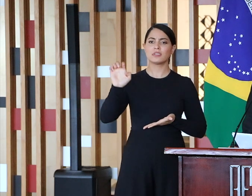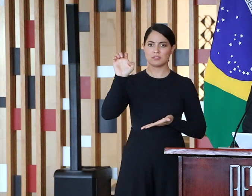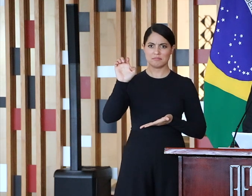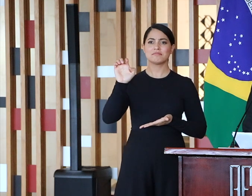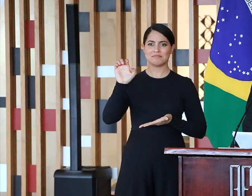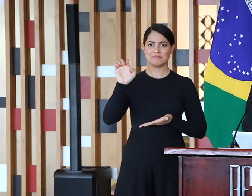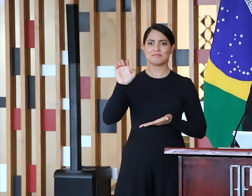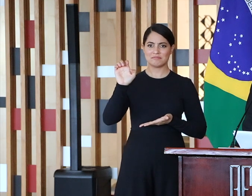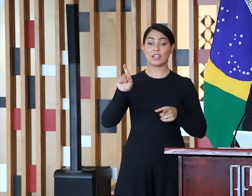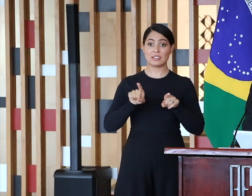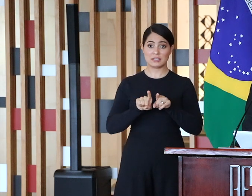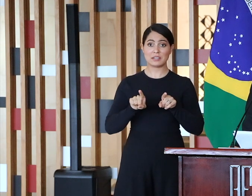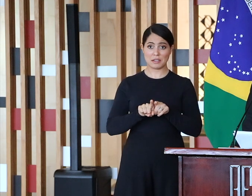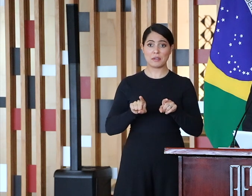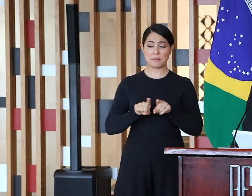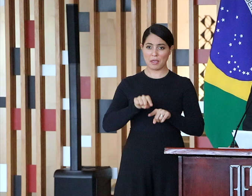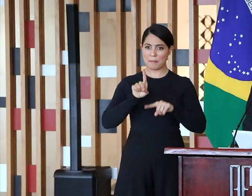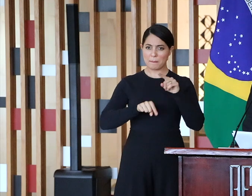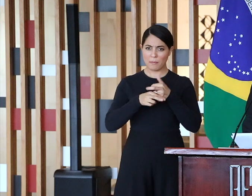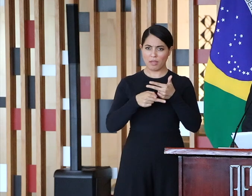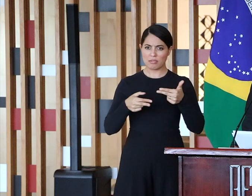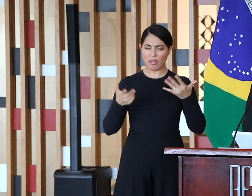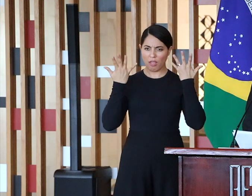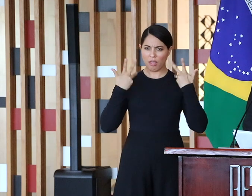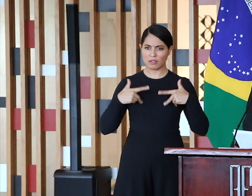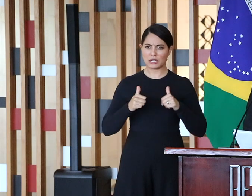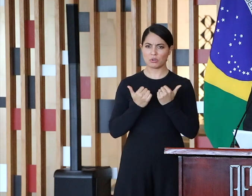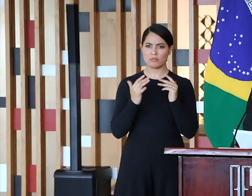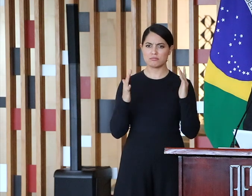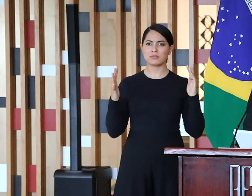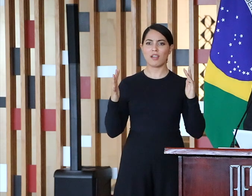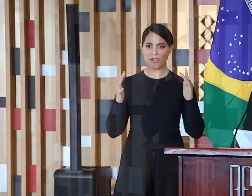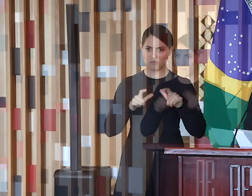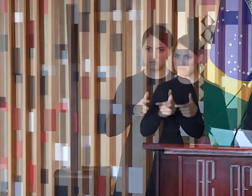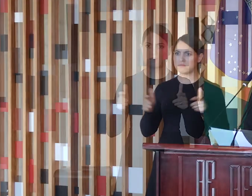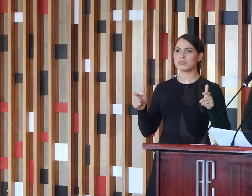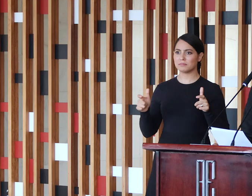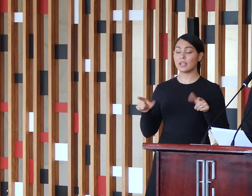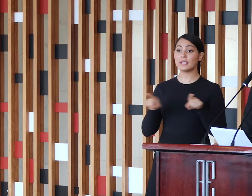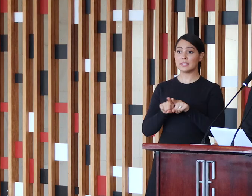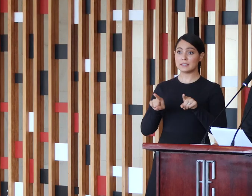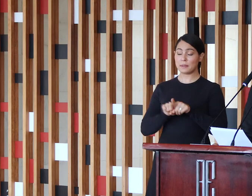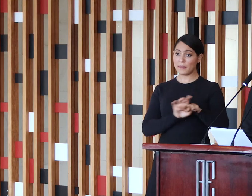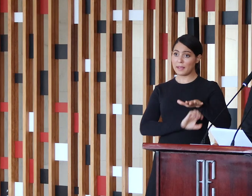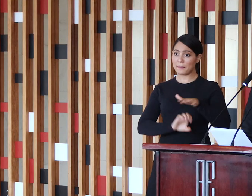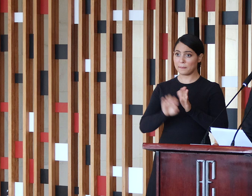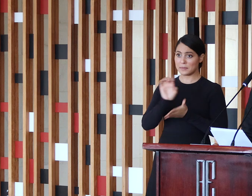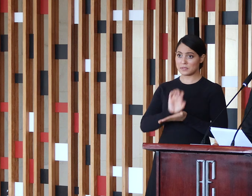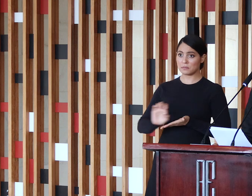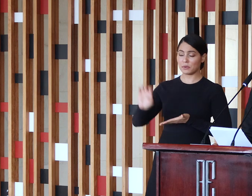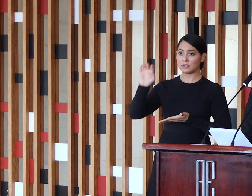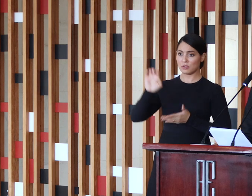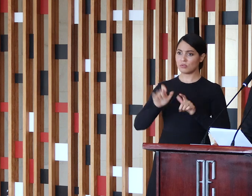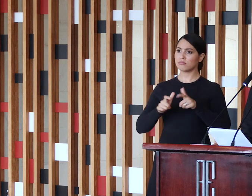aumentar o volume agregado dos materiais naturais brasileiros, ampliar o número de empresas exportadoras e